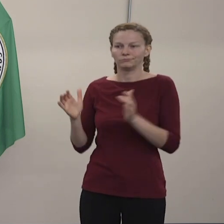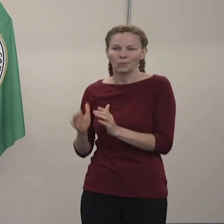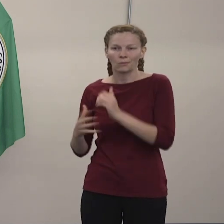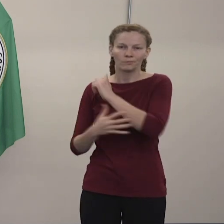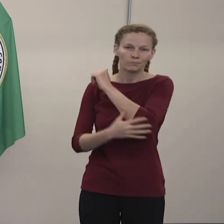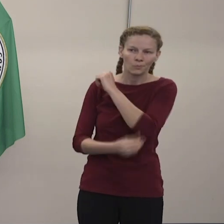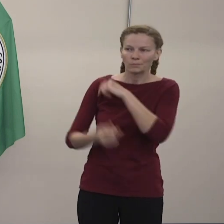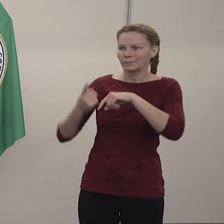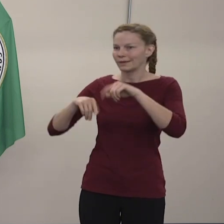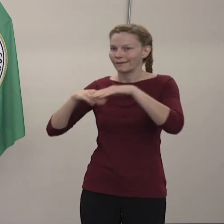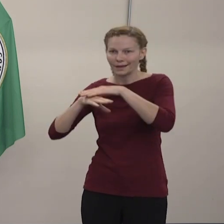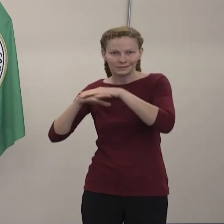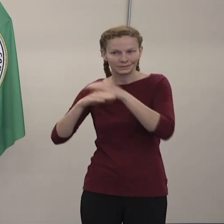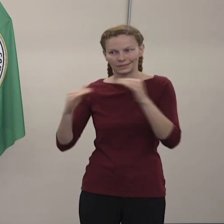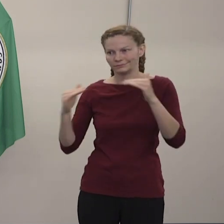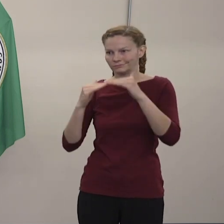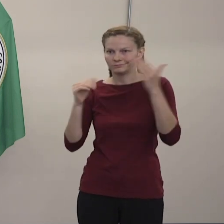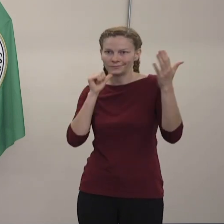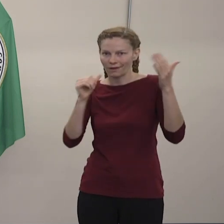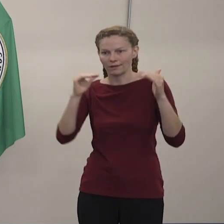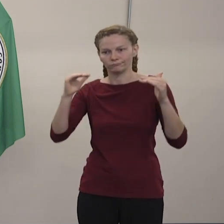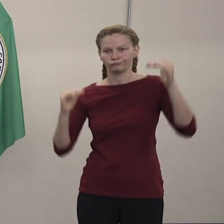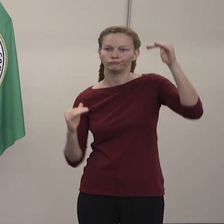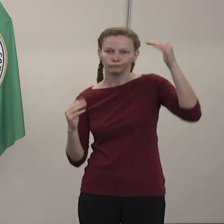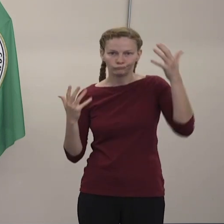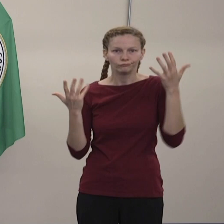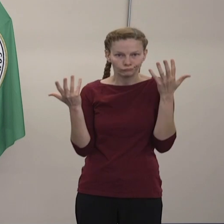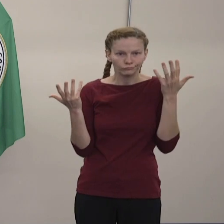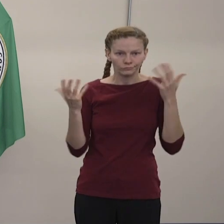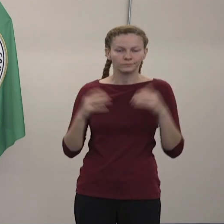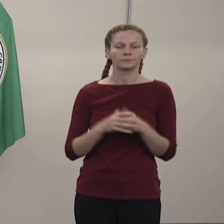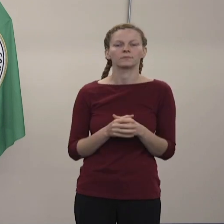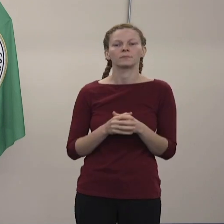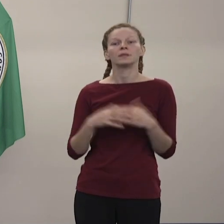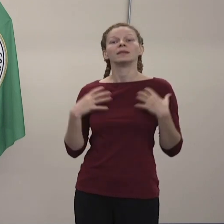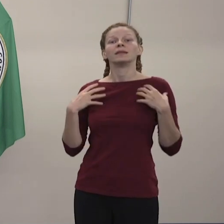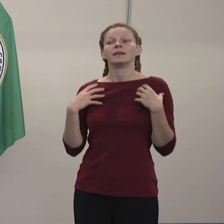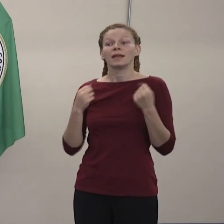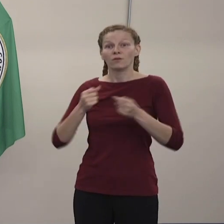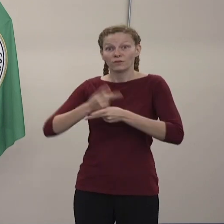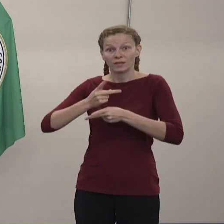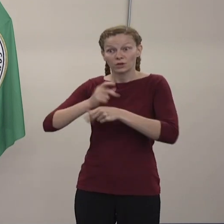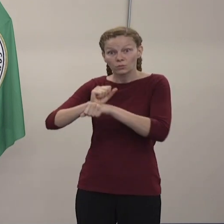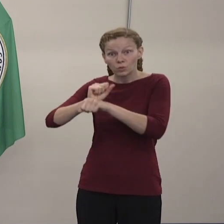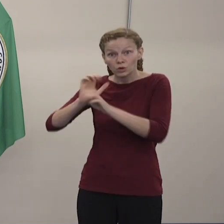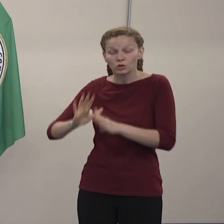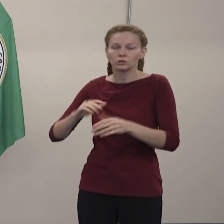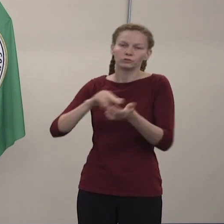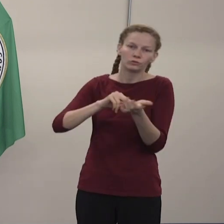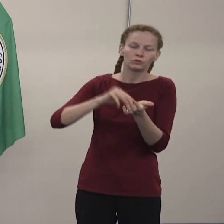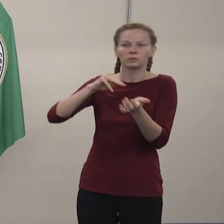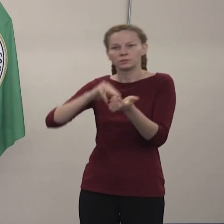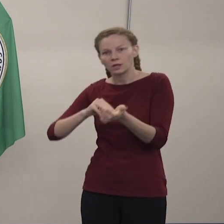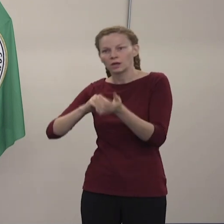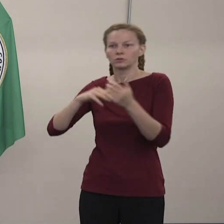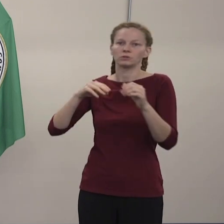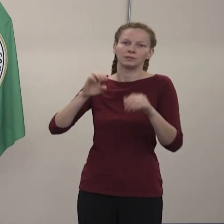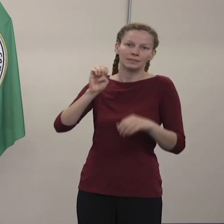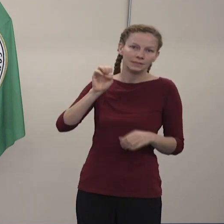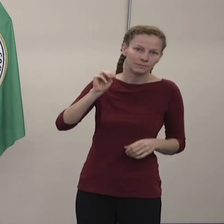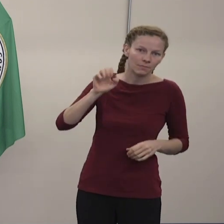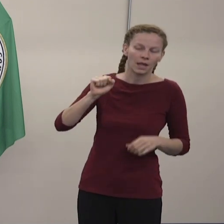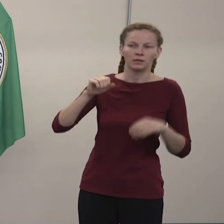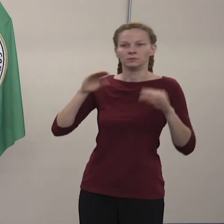Trabajadores, los primeros auxilios o profesiones médicos. Y trabajadores